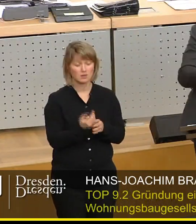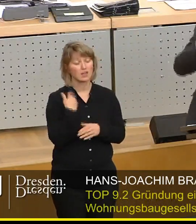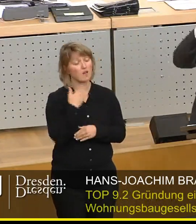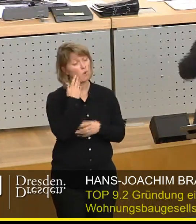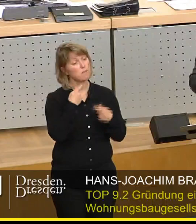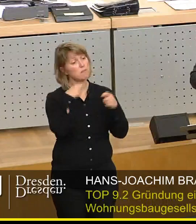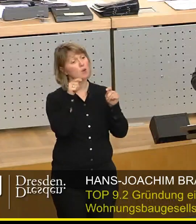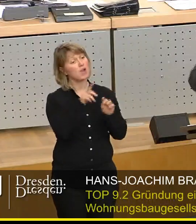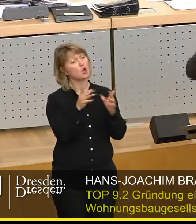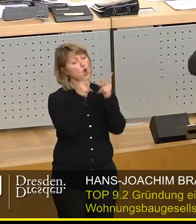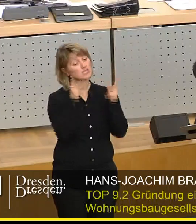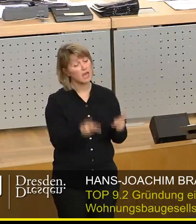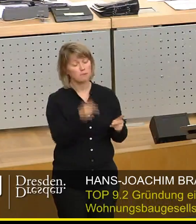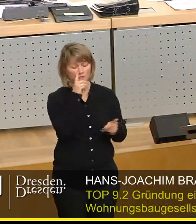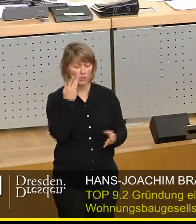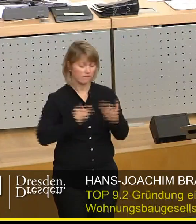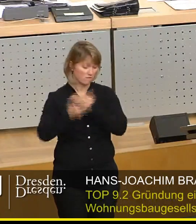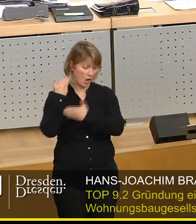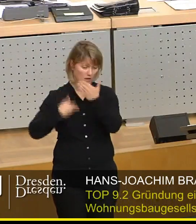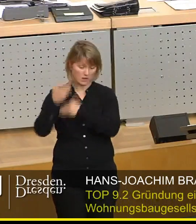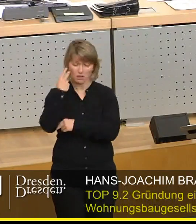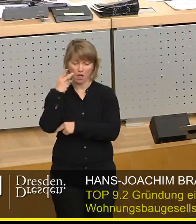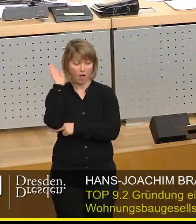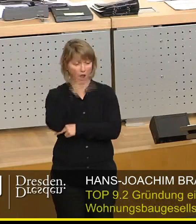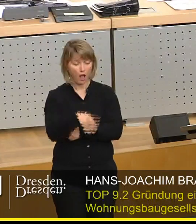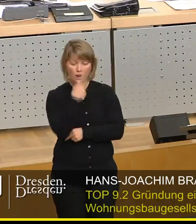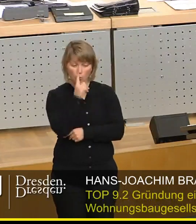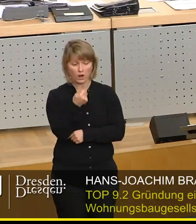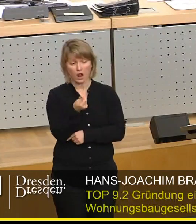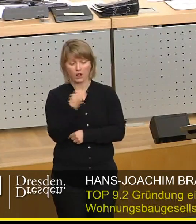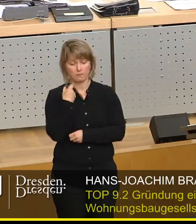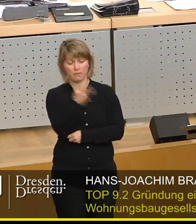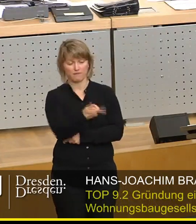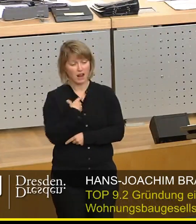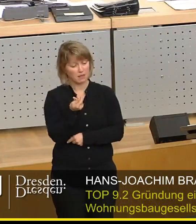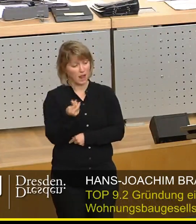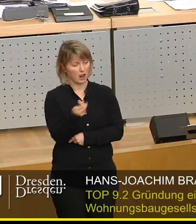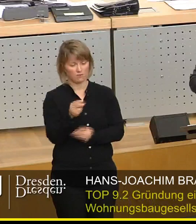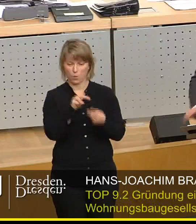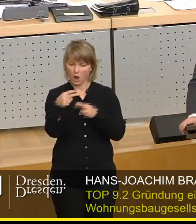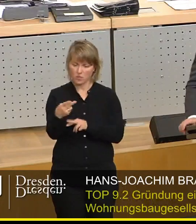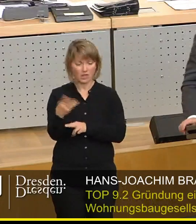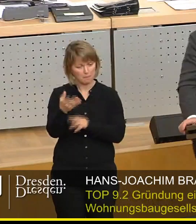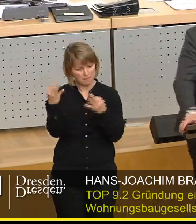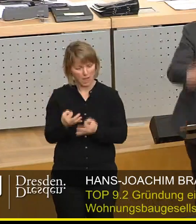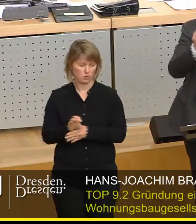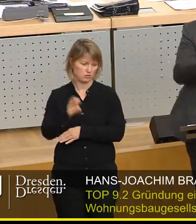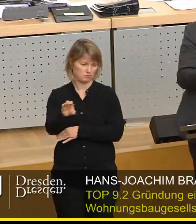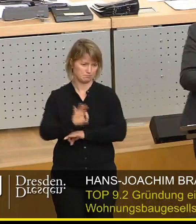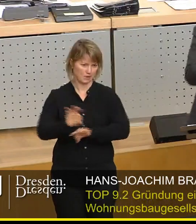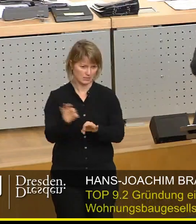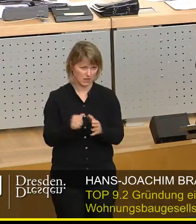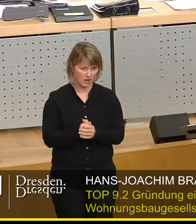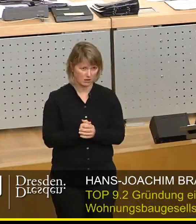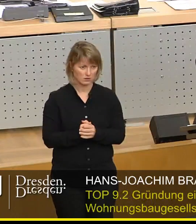ein Konzept von vorgestern. Sie verbrennt sozialpolitisch Geld, das anders viel vernünftiger eingesetzt werden könnte. Und